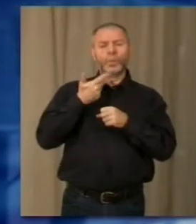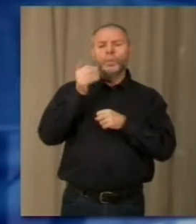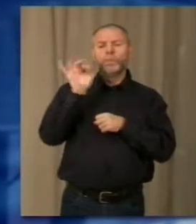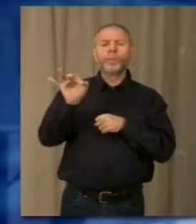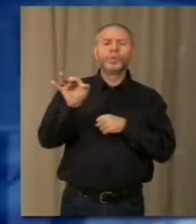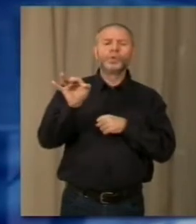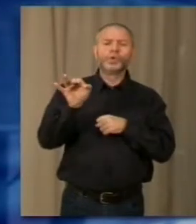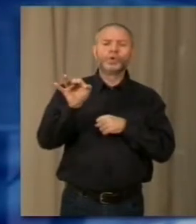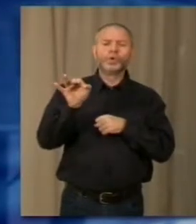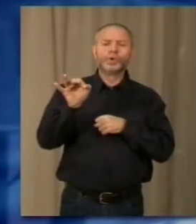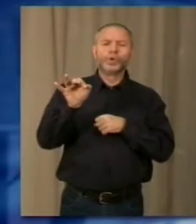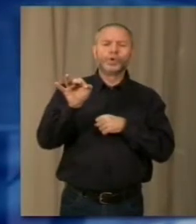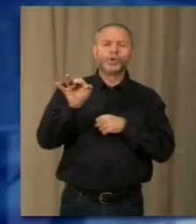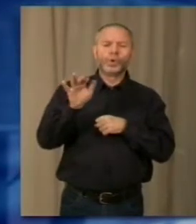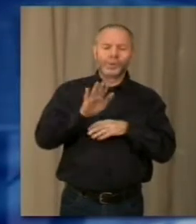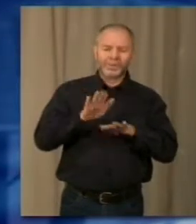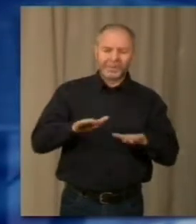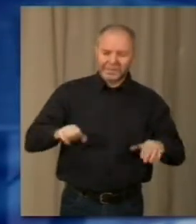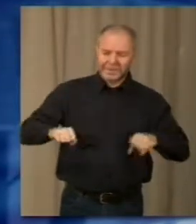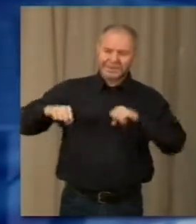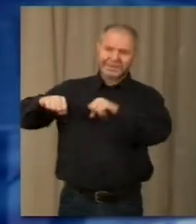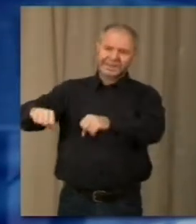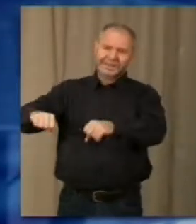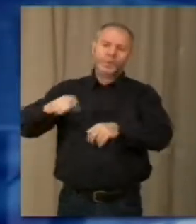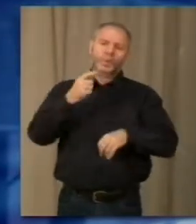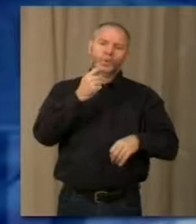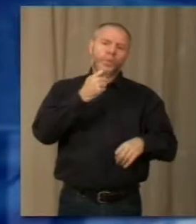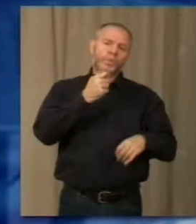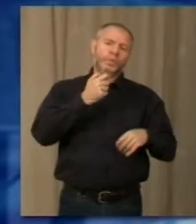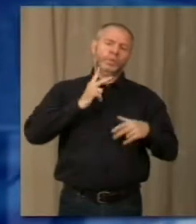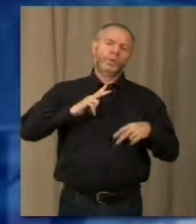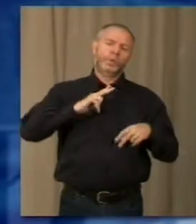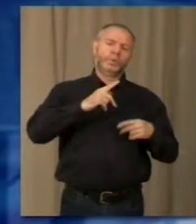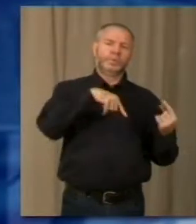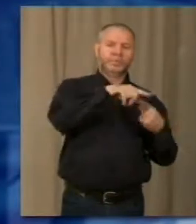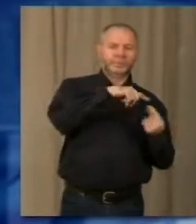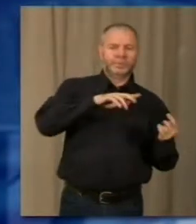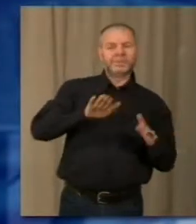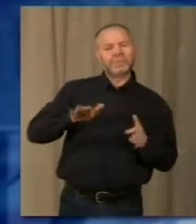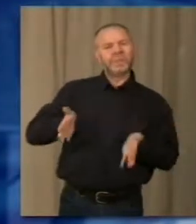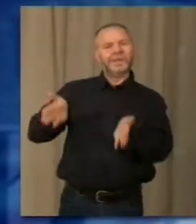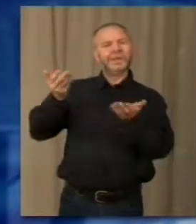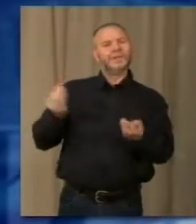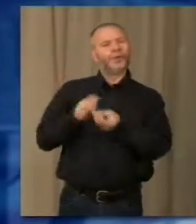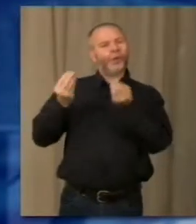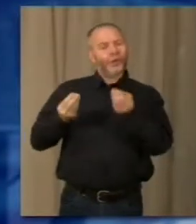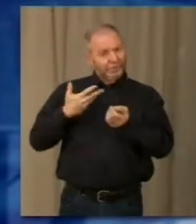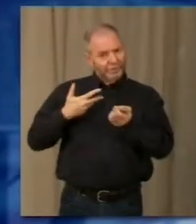da lasciare i loro bambini per visitare anche un po' con disinvoltura il mercatino e lasciare i loro